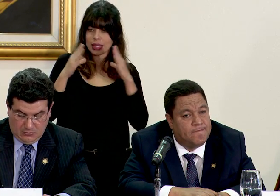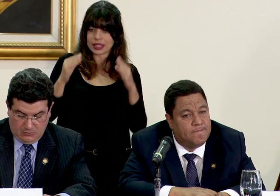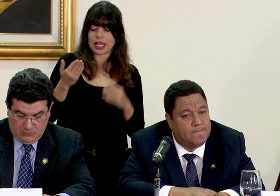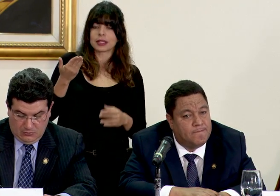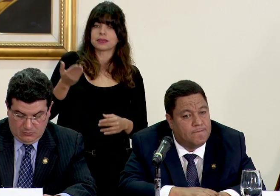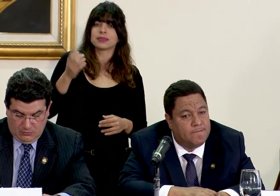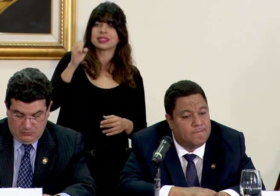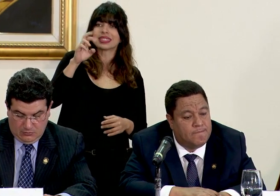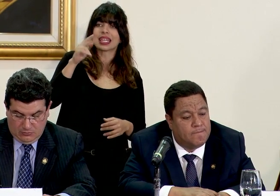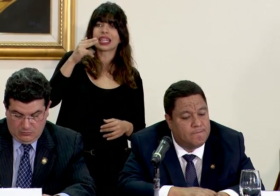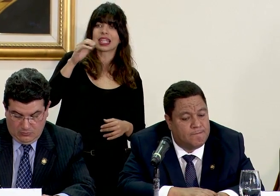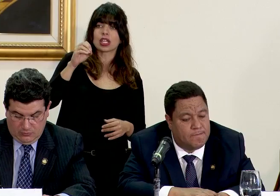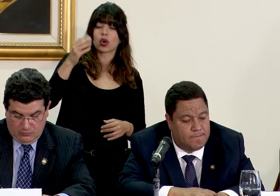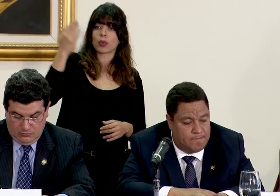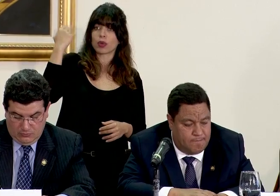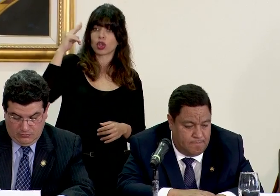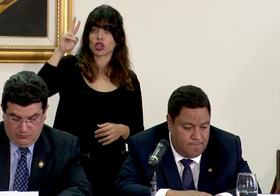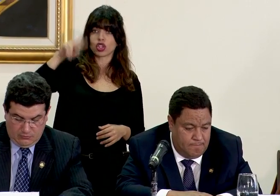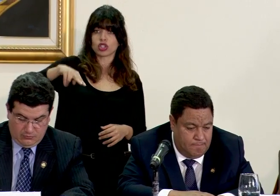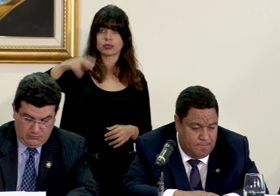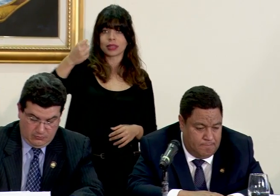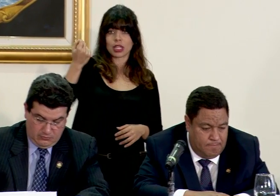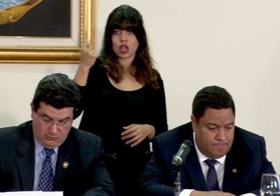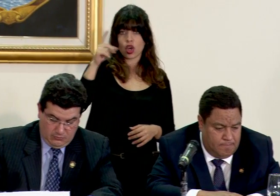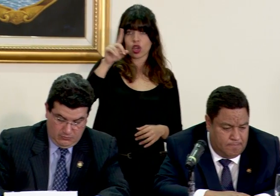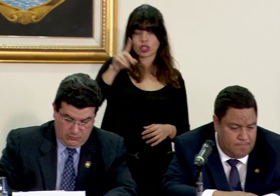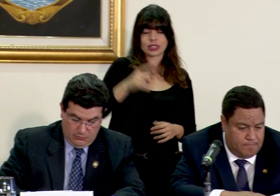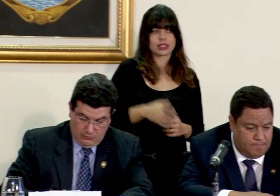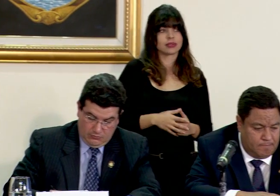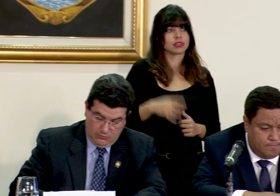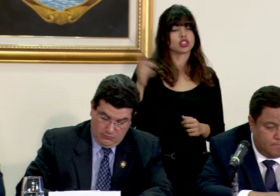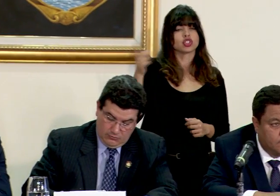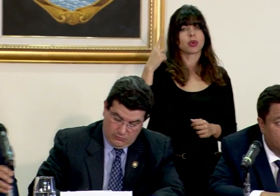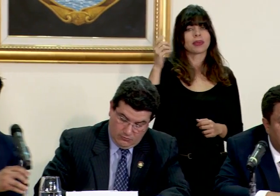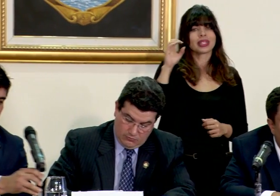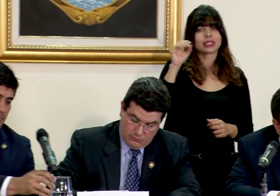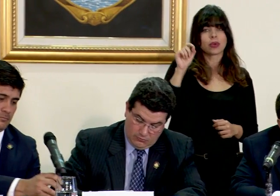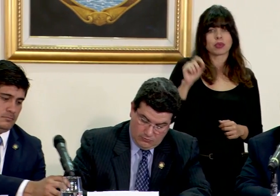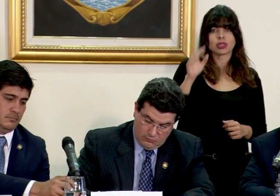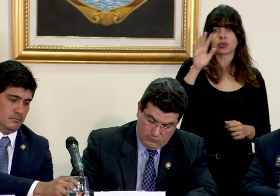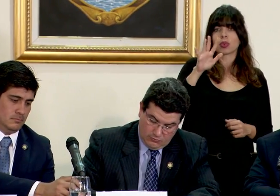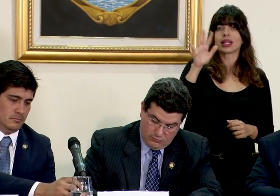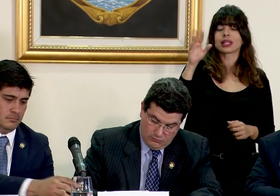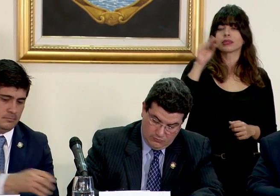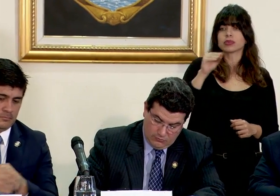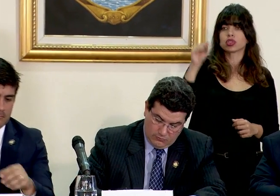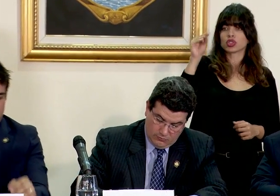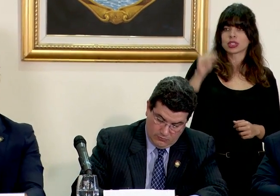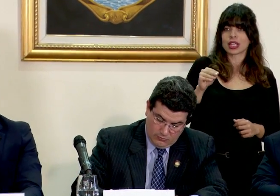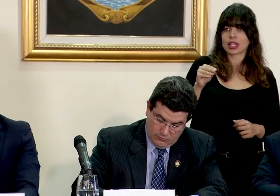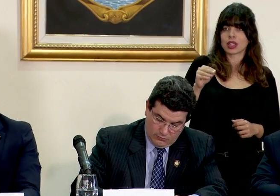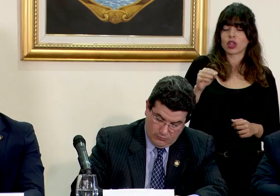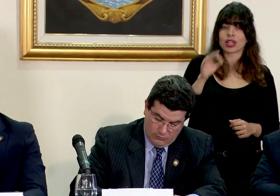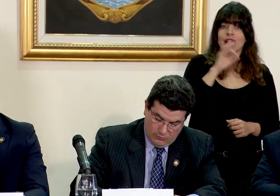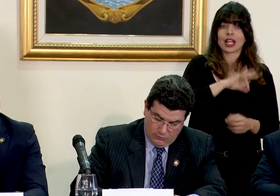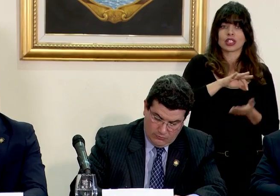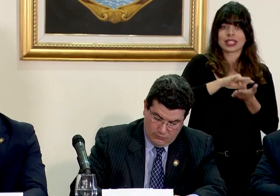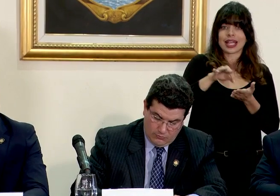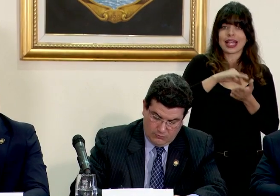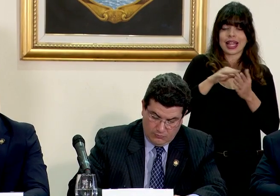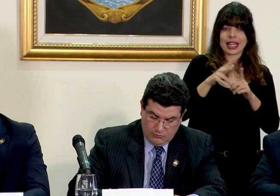sergio en el 2011 solo el 0.53% de los créditos